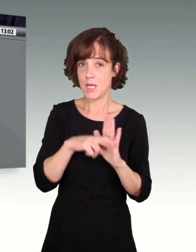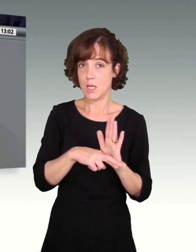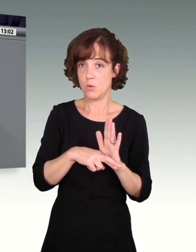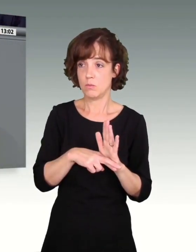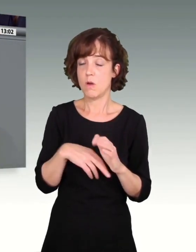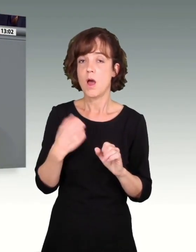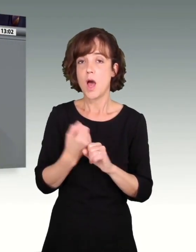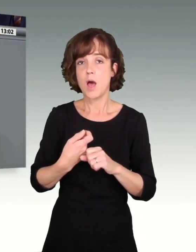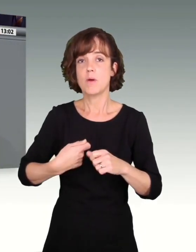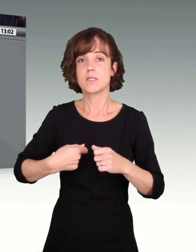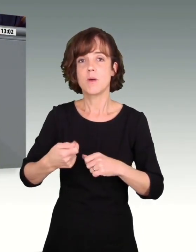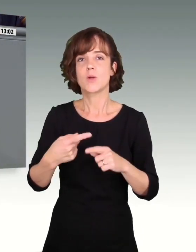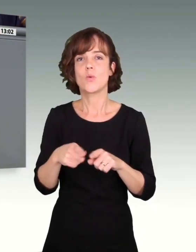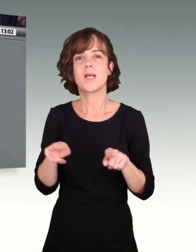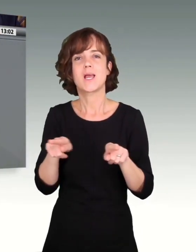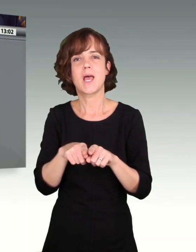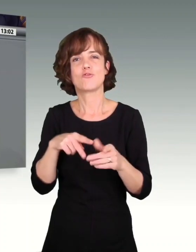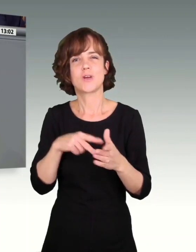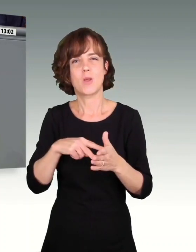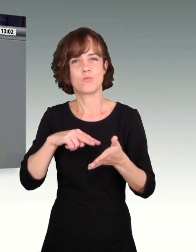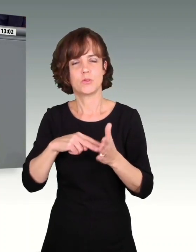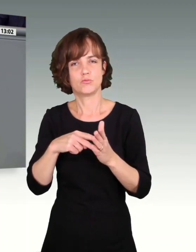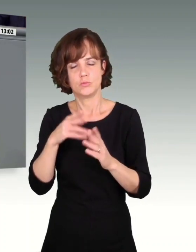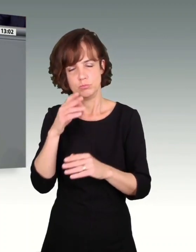Arbeitsmarkt und gleichstellungspolitischer Blödsinn.